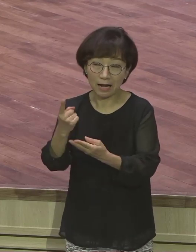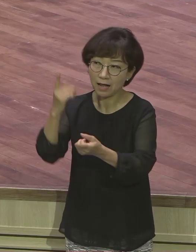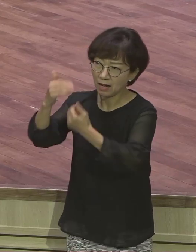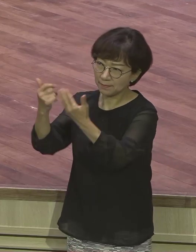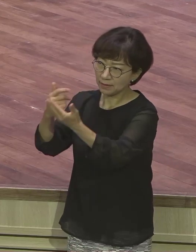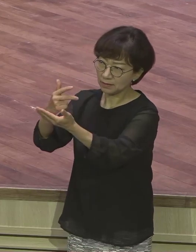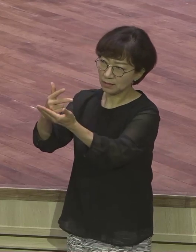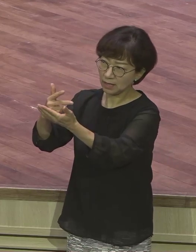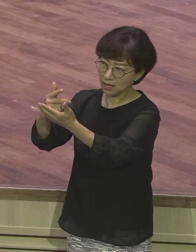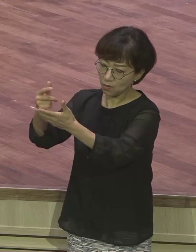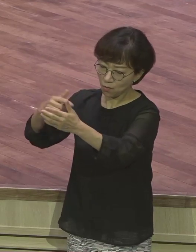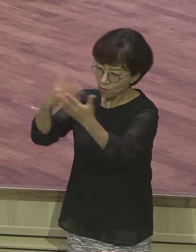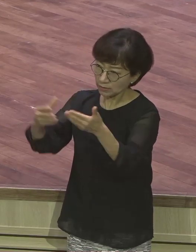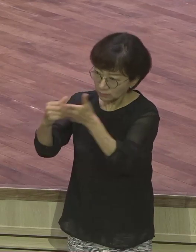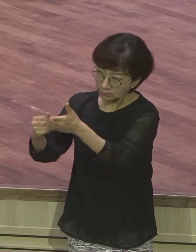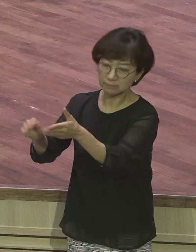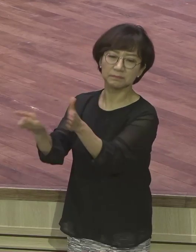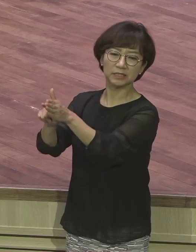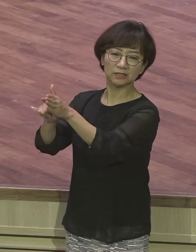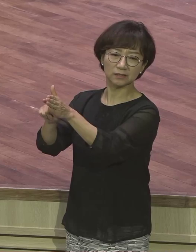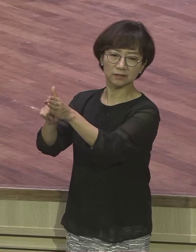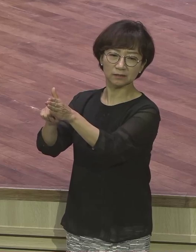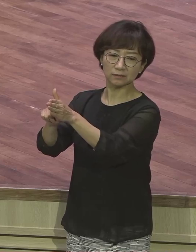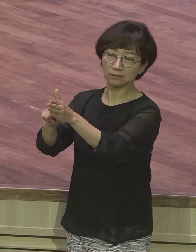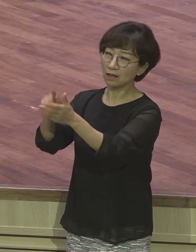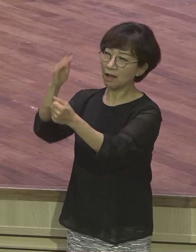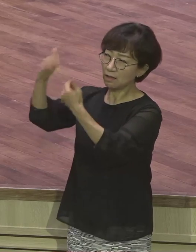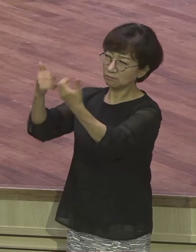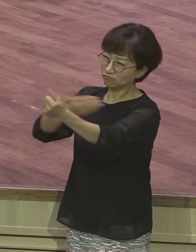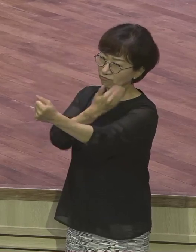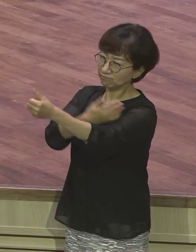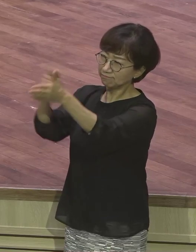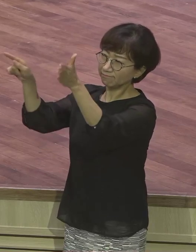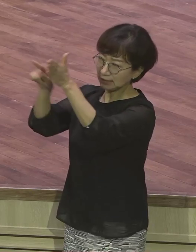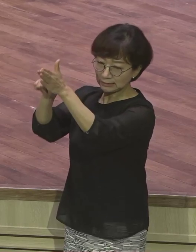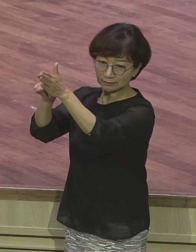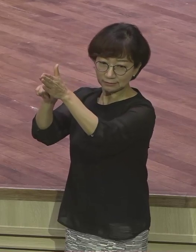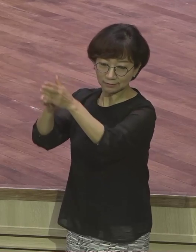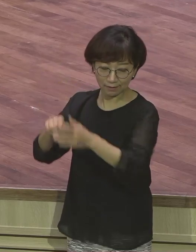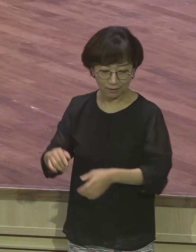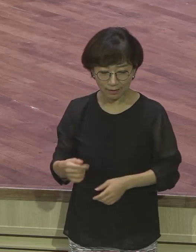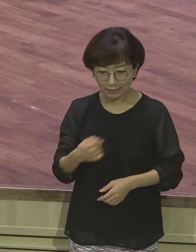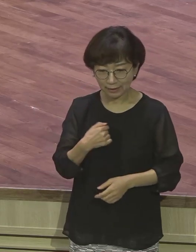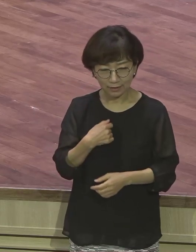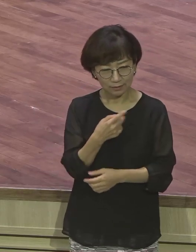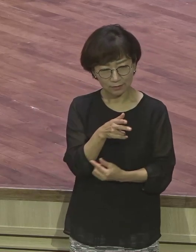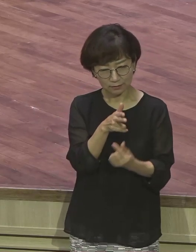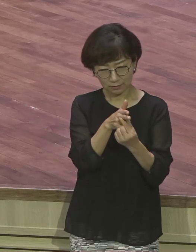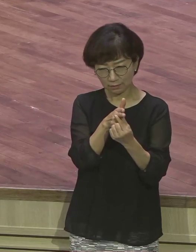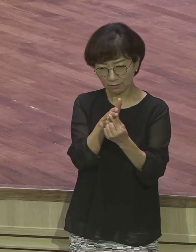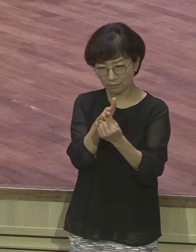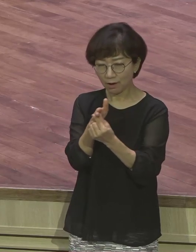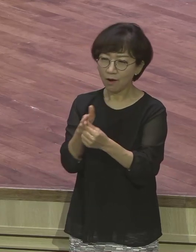그러니까 얼마나 감사한지 내가 이렇게 감사한데 하나님 얼마나 기쁘시겠어요. 이 교회를 이렇게 사용하시니까.